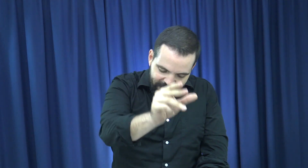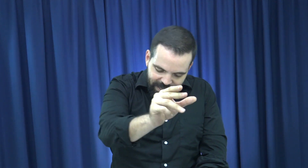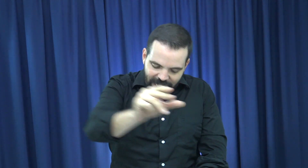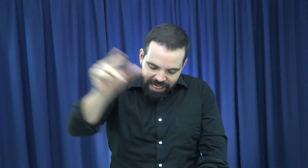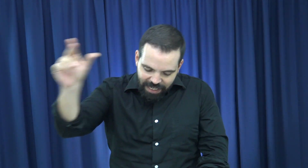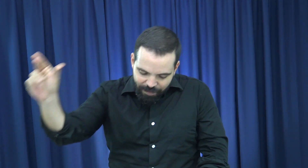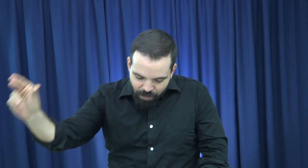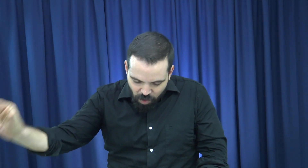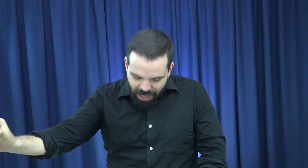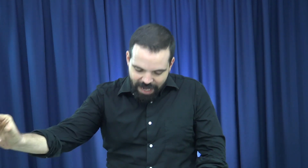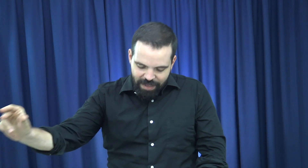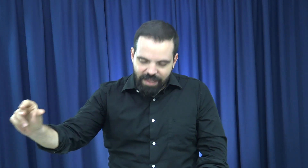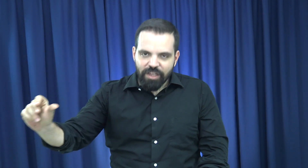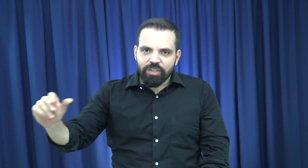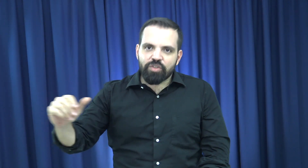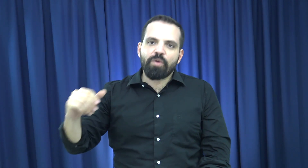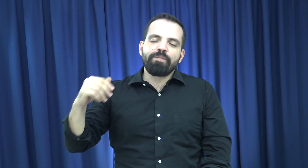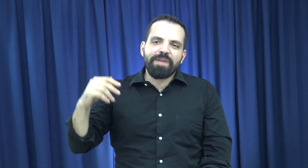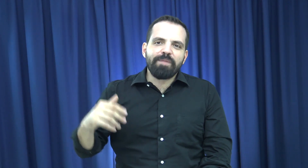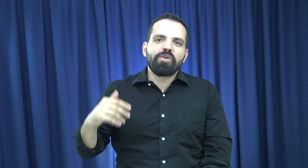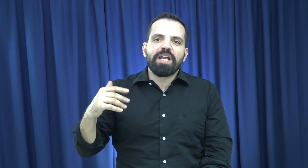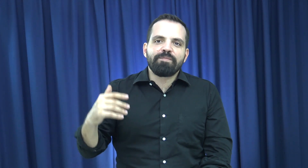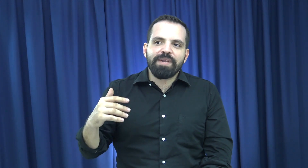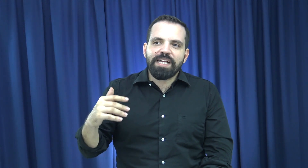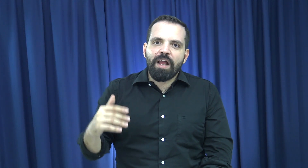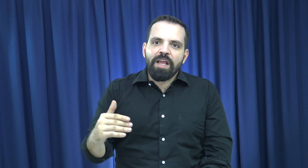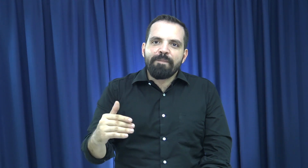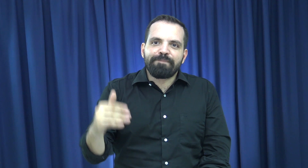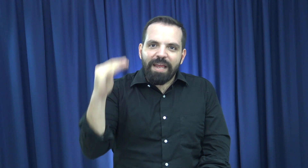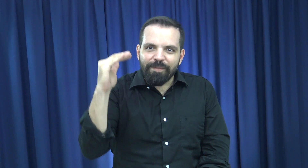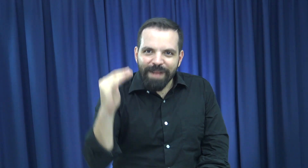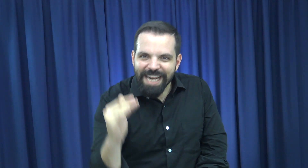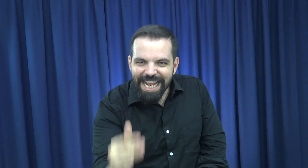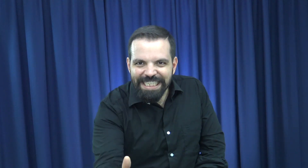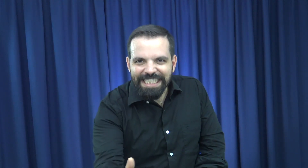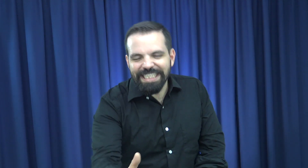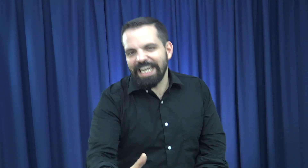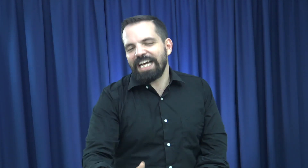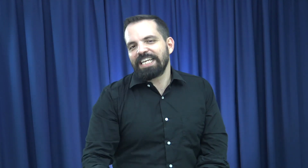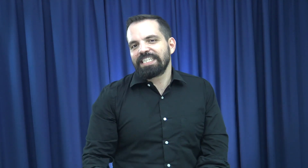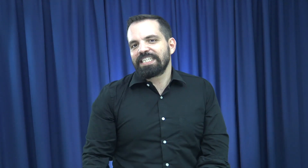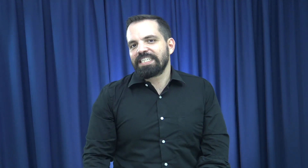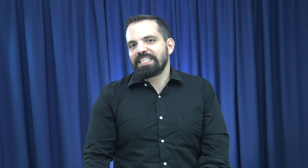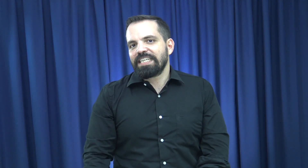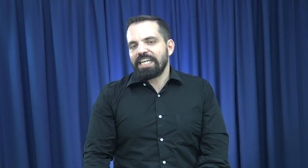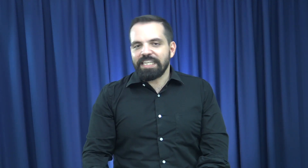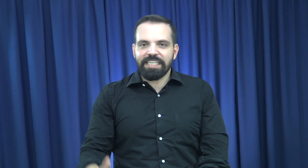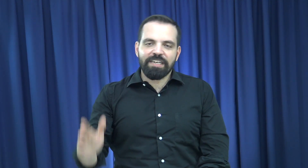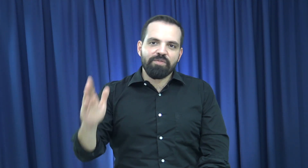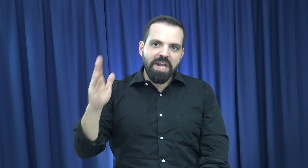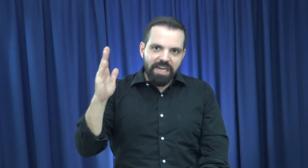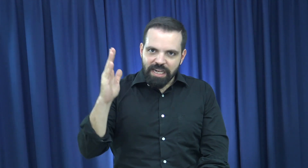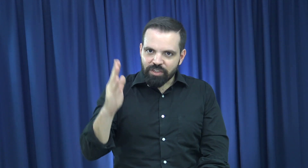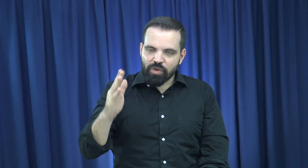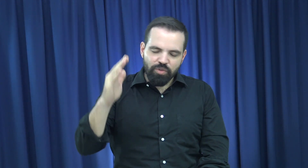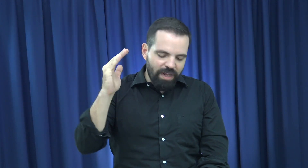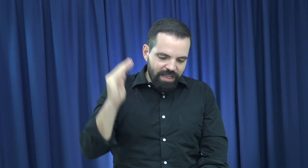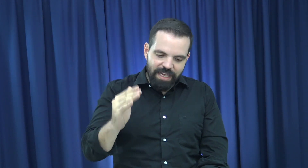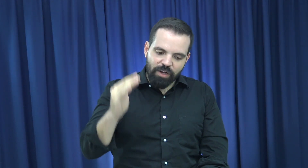habita, el que mora, son verbos que implican permanencia. Es decir, una relación duradera,